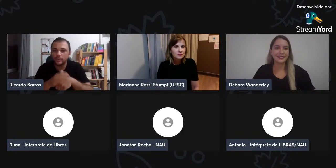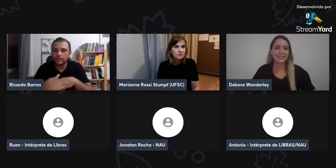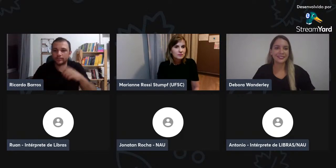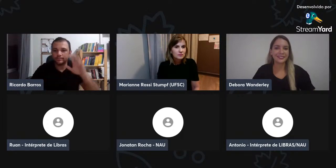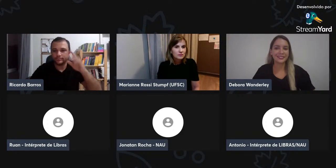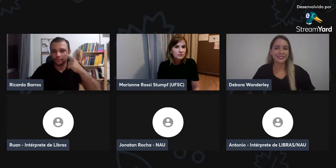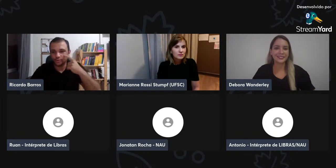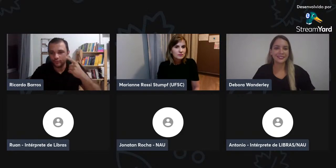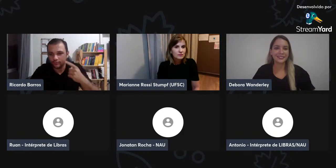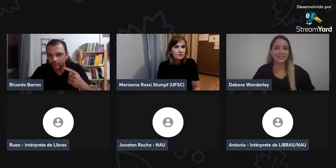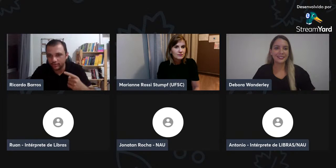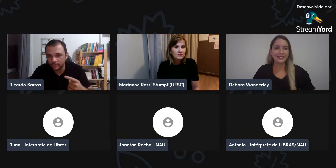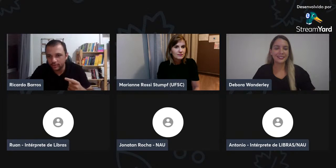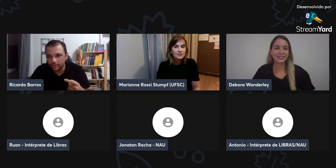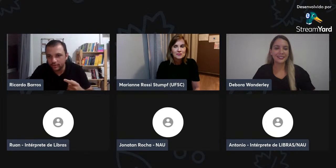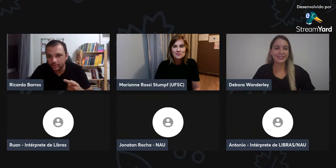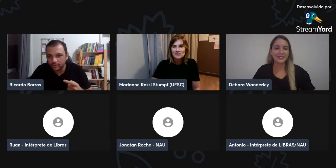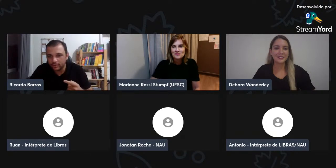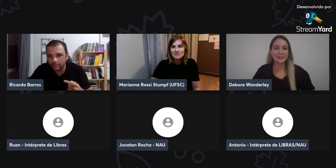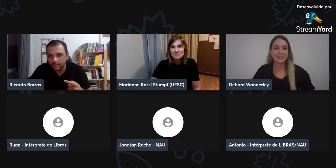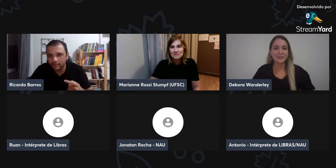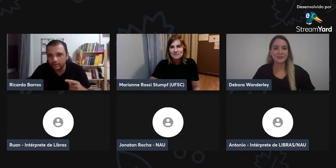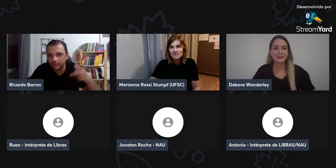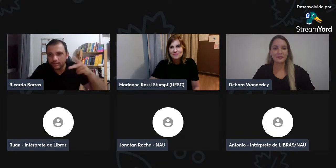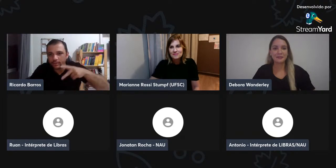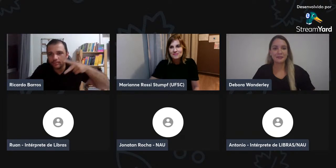mais uma pergunta,